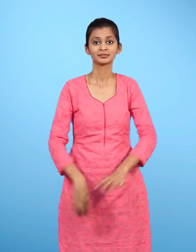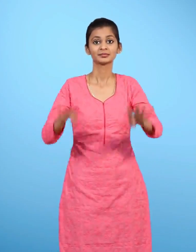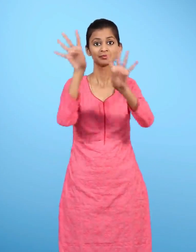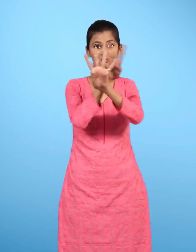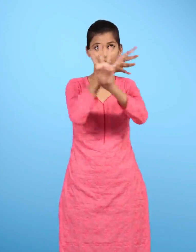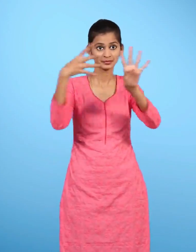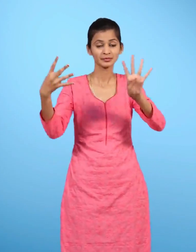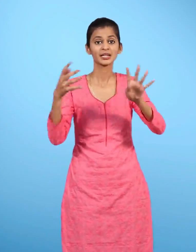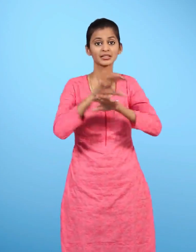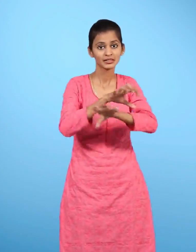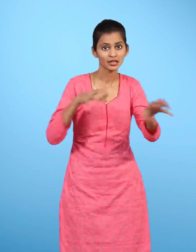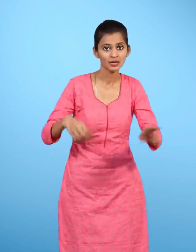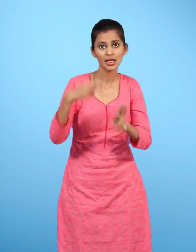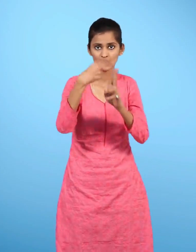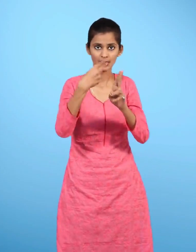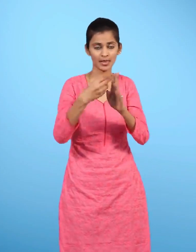तालिका में जानवरों के नाम लिखो